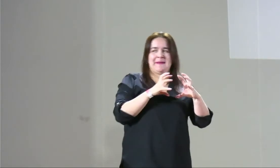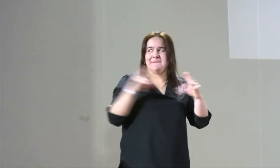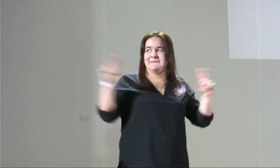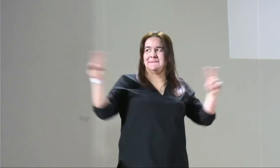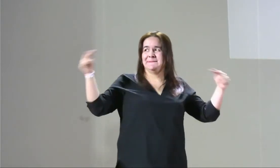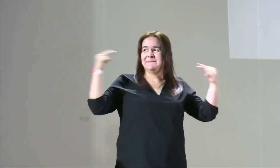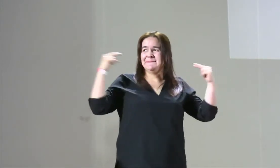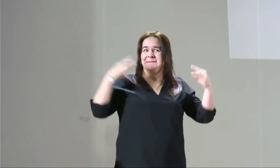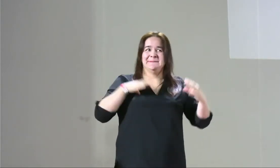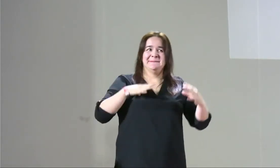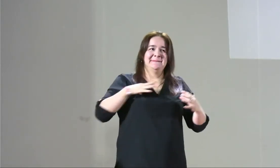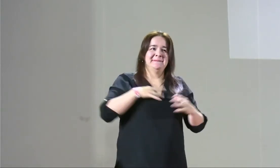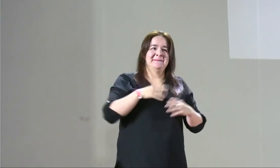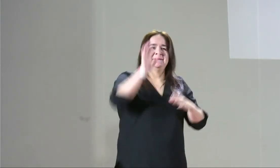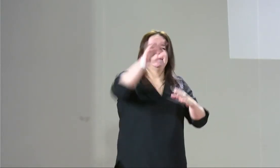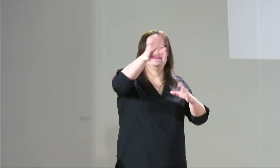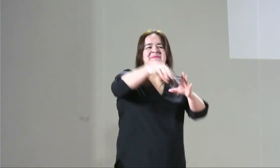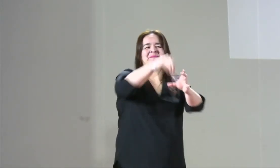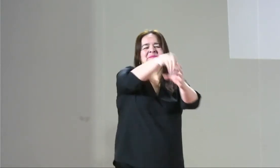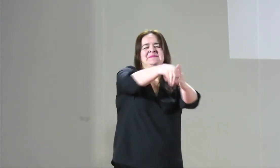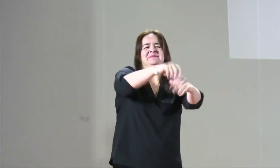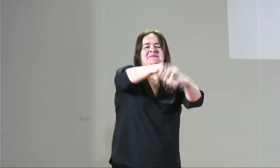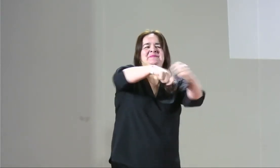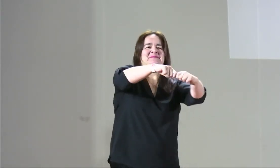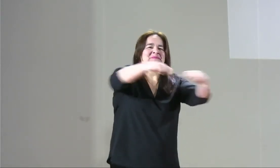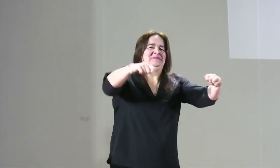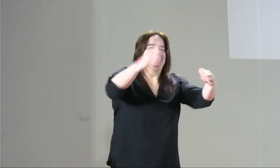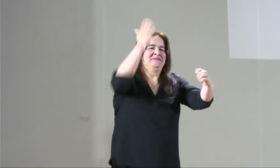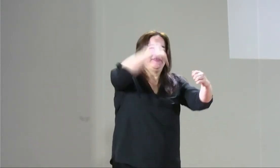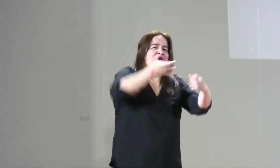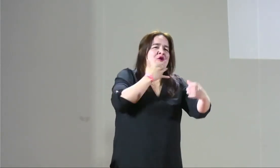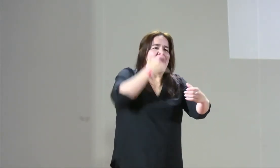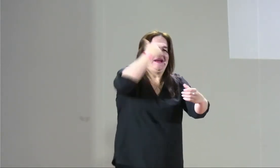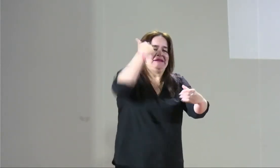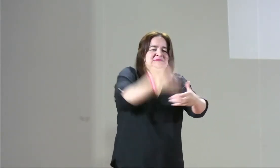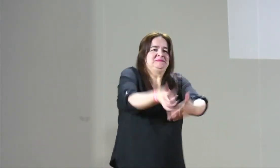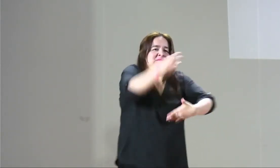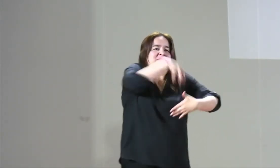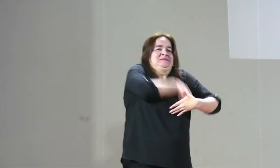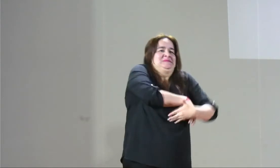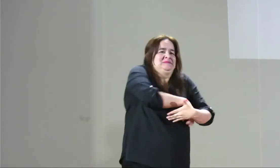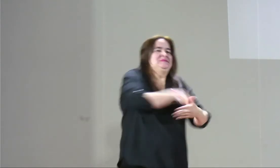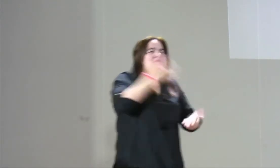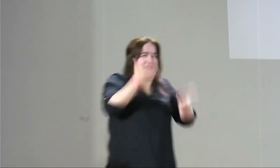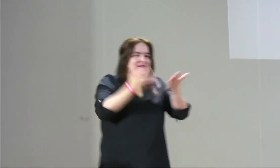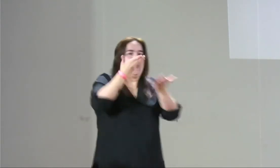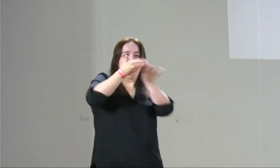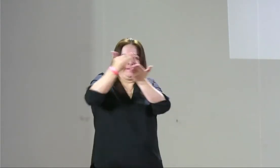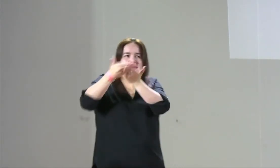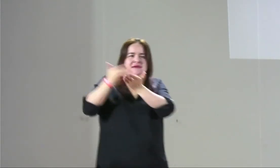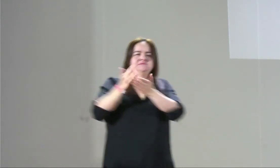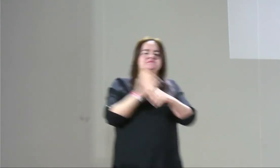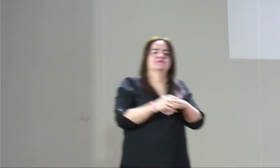establecimiento de comercio y me dicen, ay no, qué vergüenza, por favor me la pones en una bolsa negra y me la llevo escondida.